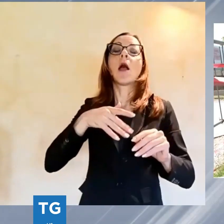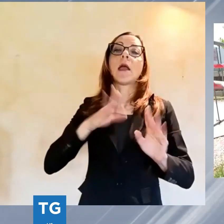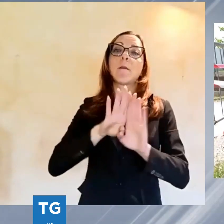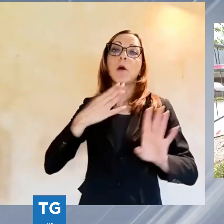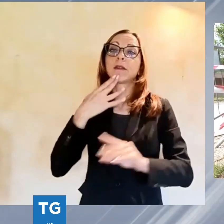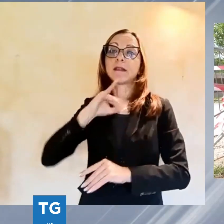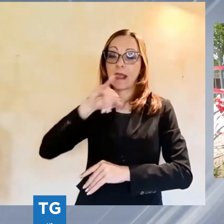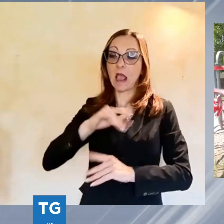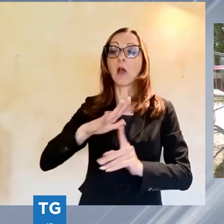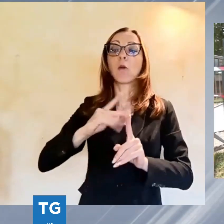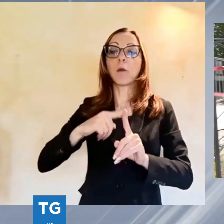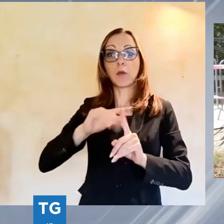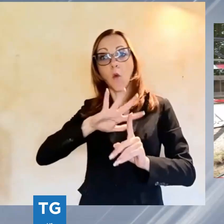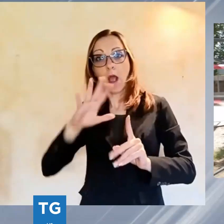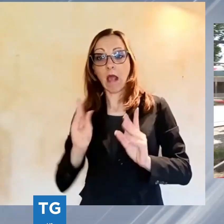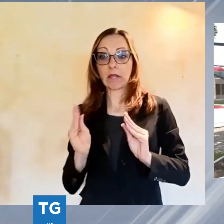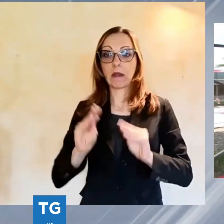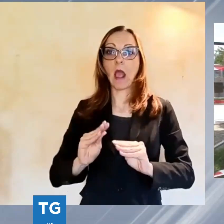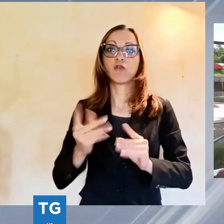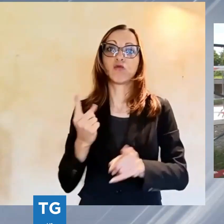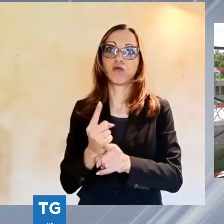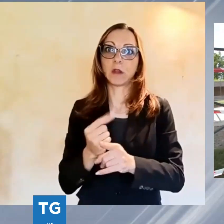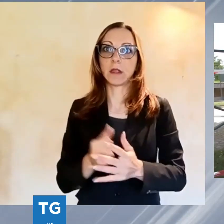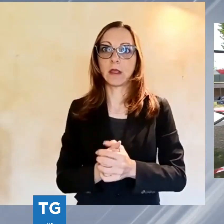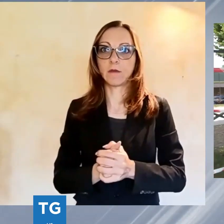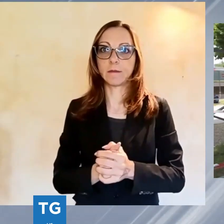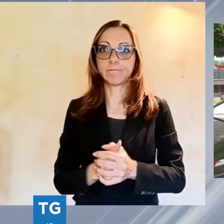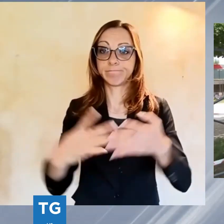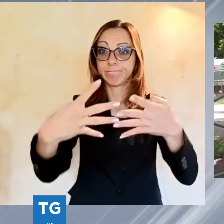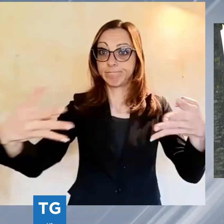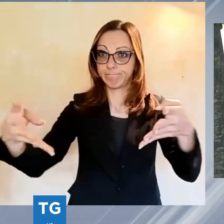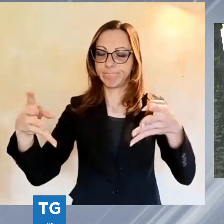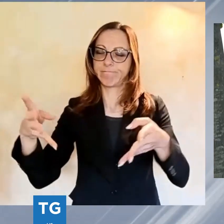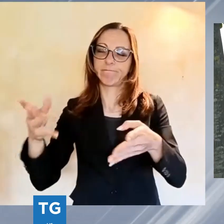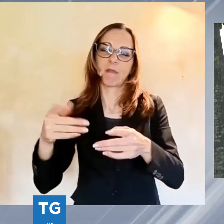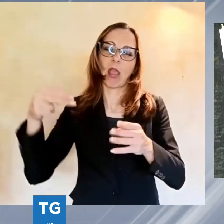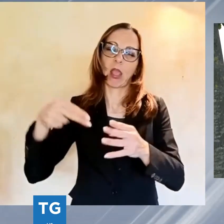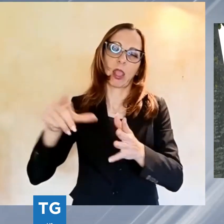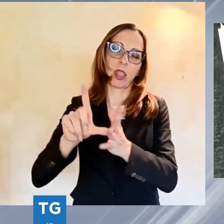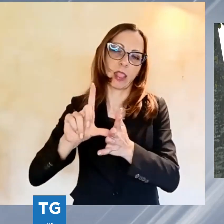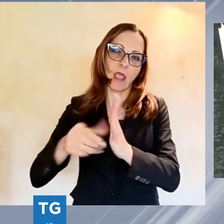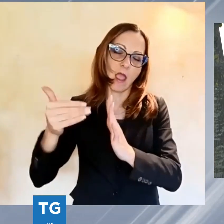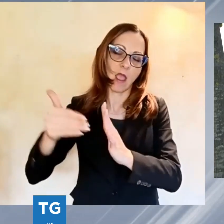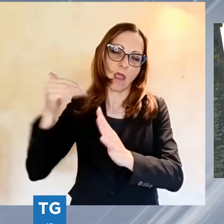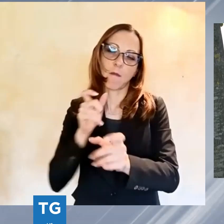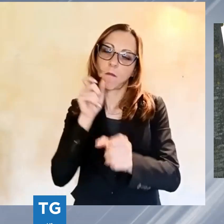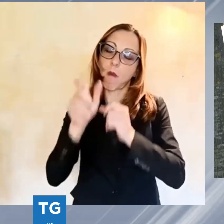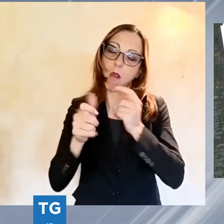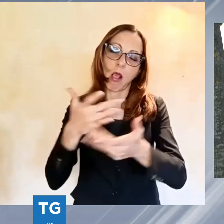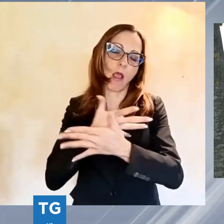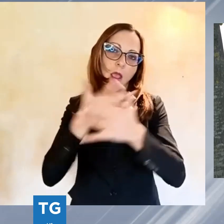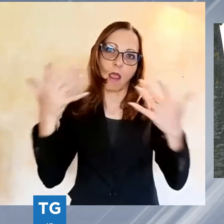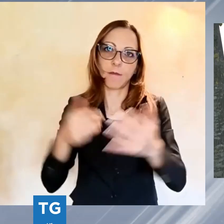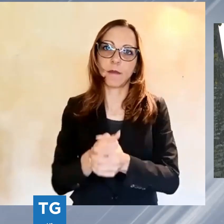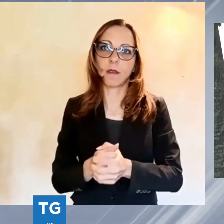L'installazione delle protezioni era stata al centro di una grossa polemica durante il secondo mandato Tambellini. L'attuale assessore con delega